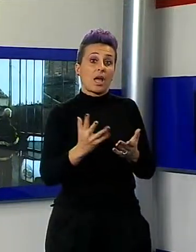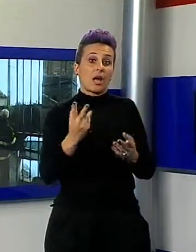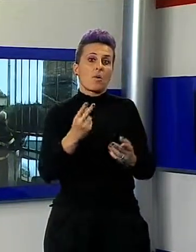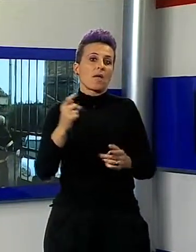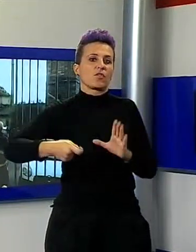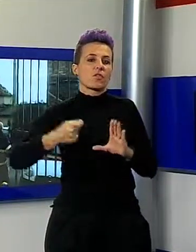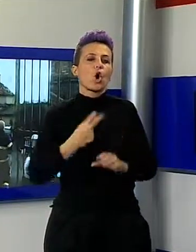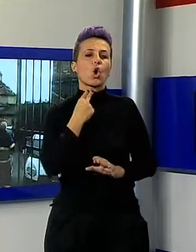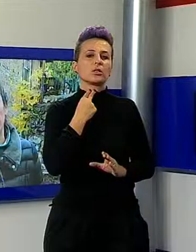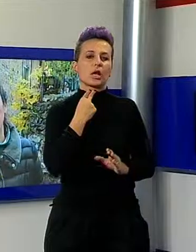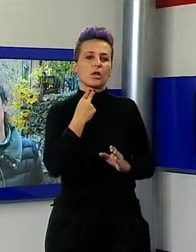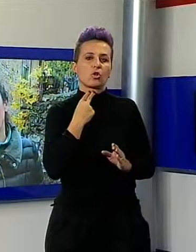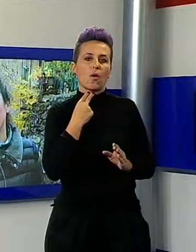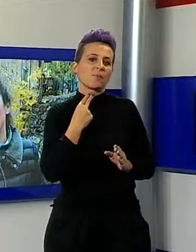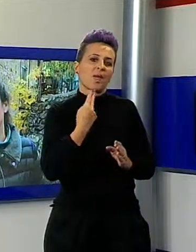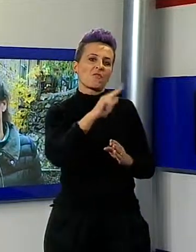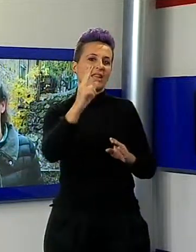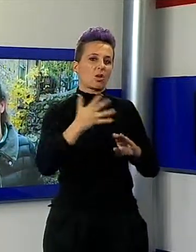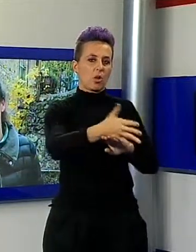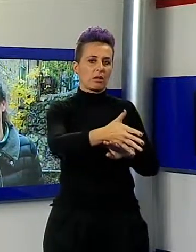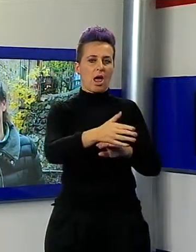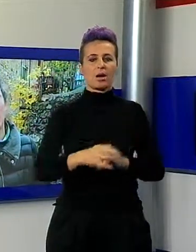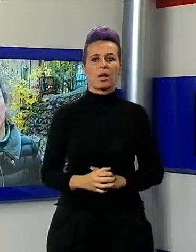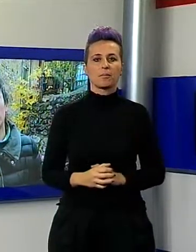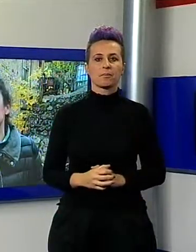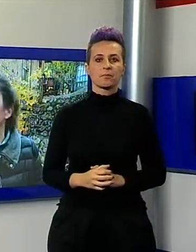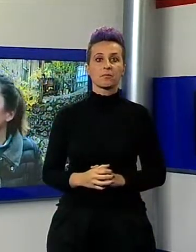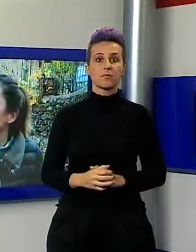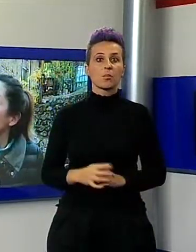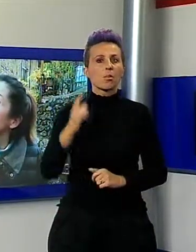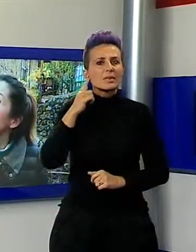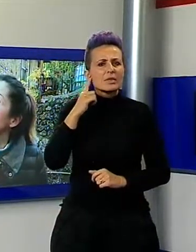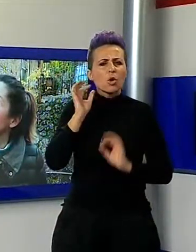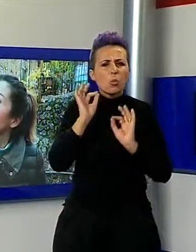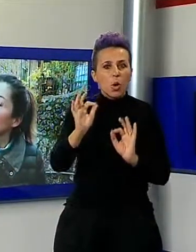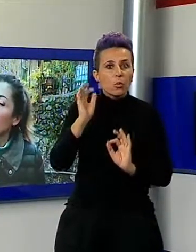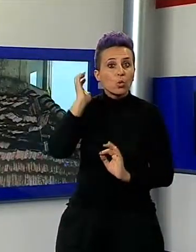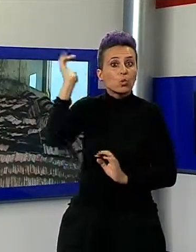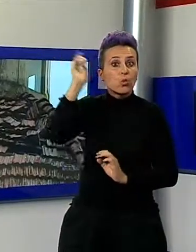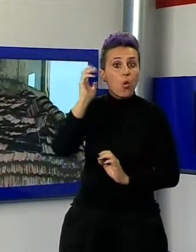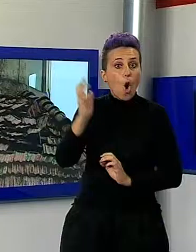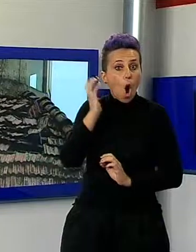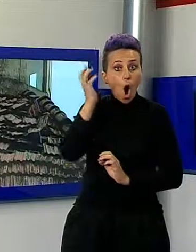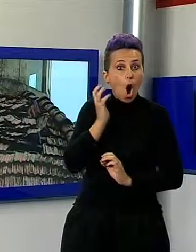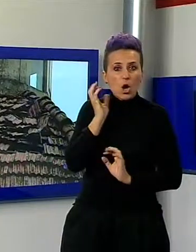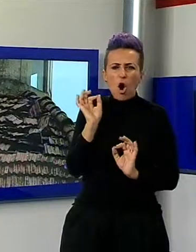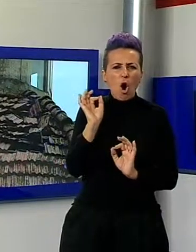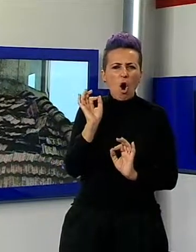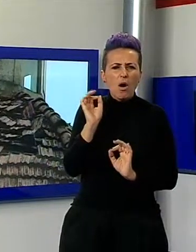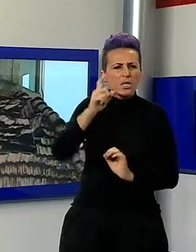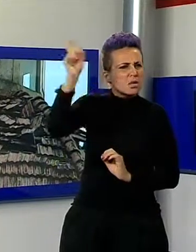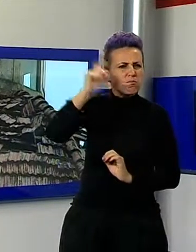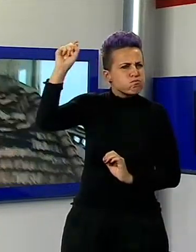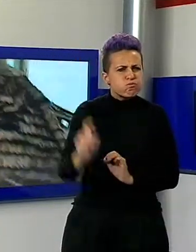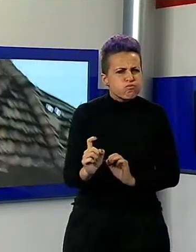soprassalto. Abbiamo sentito un temporale forte, poi prima un tuono fortissimo che molto probabilmente si è scaricato sul palo dell'Enel e il secondo,